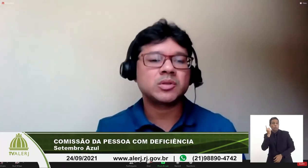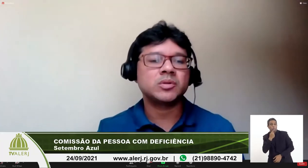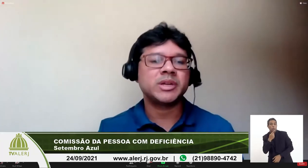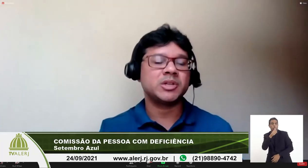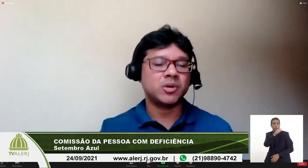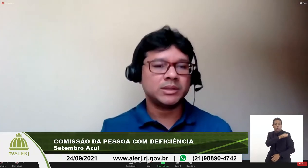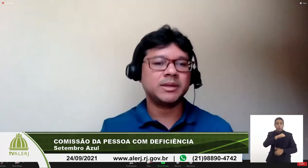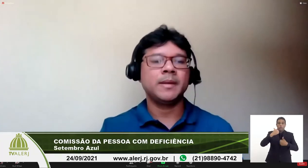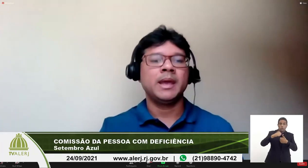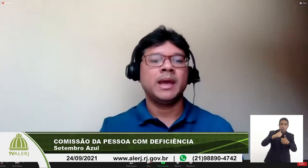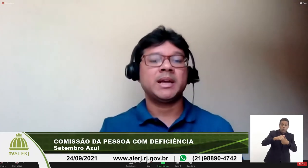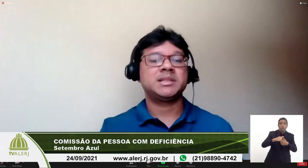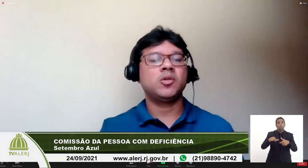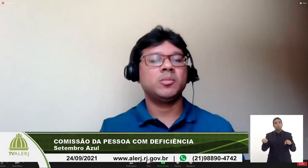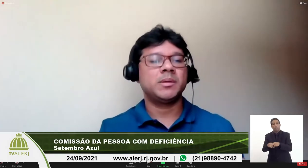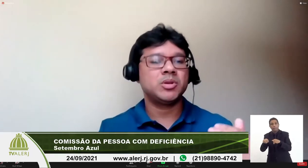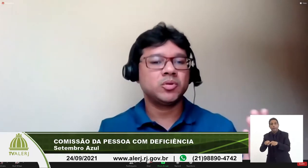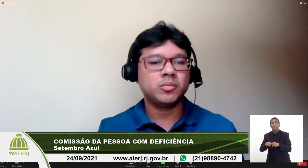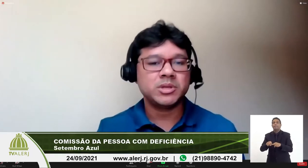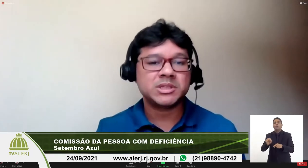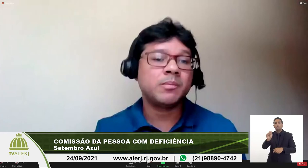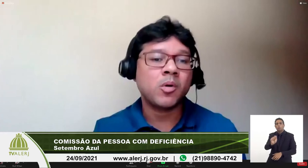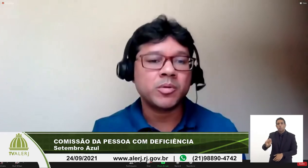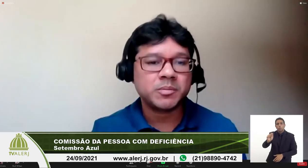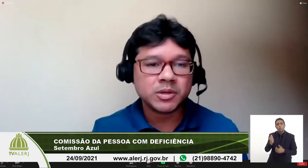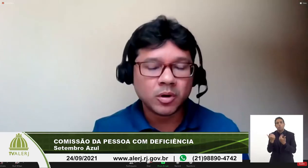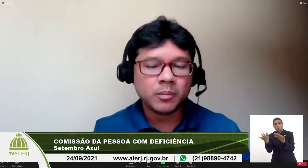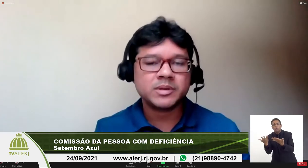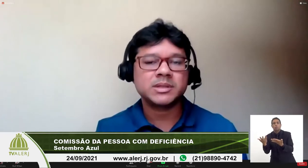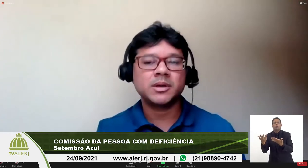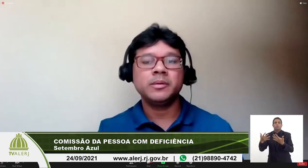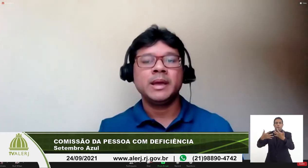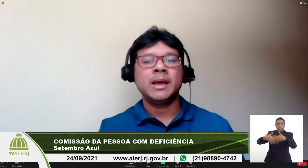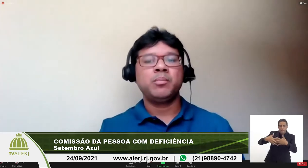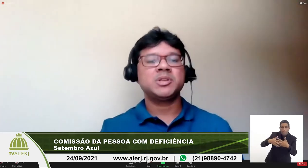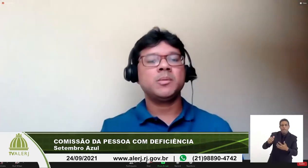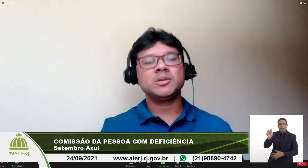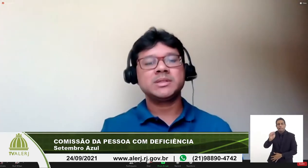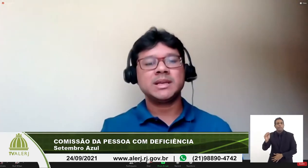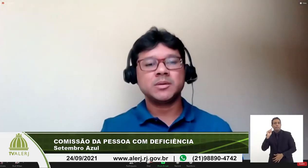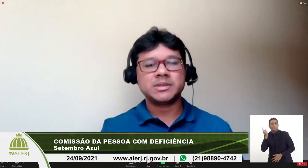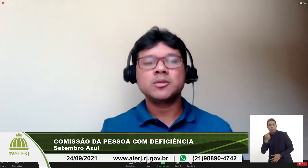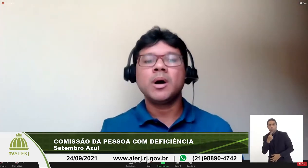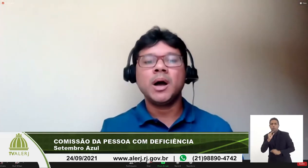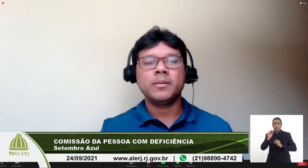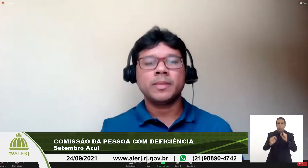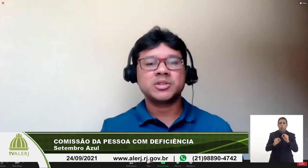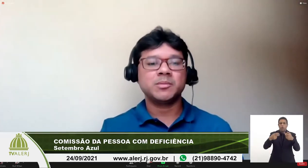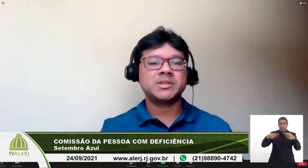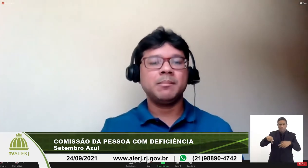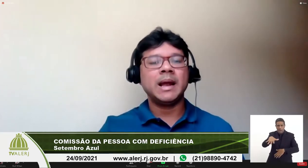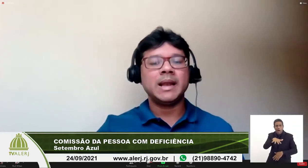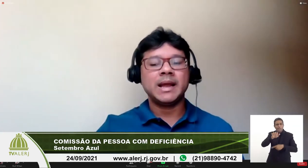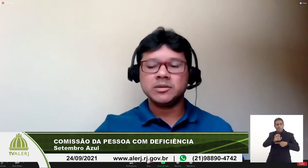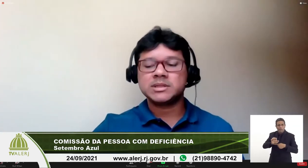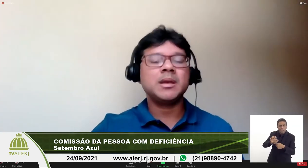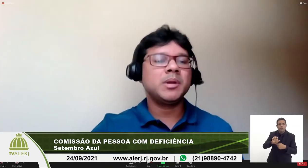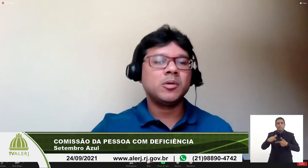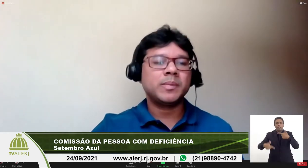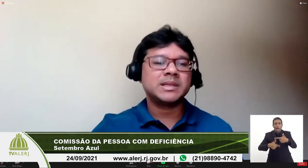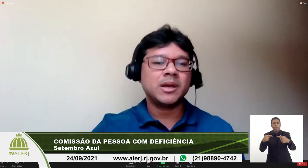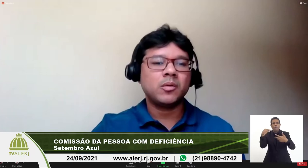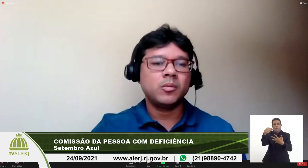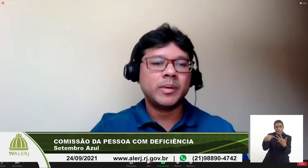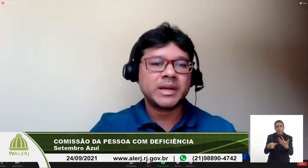de Janeiro a Surge RJ assim como também de outro município como de Petrópolis então por ser uma associação estadual nós temos trabalhado